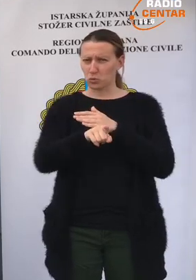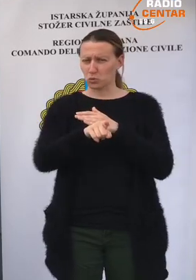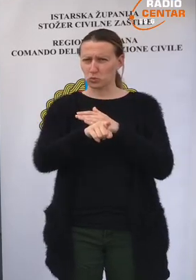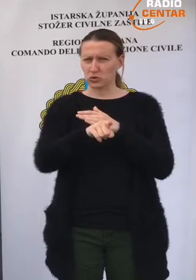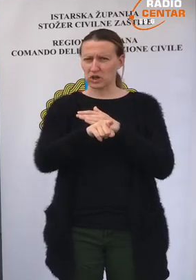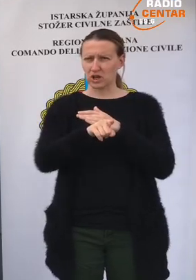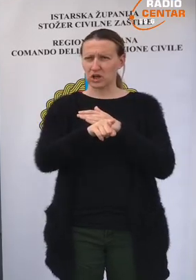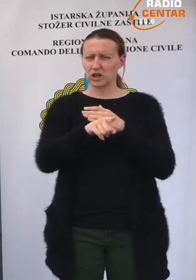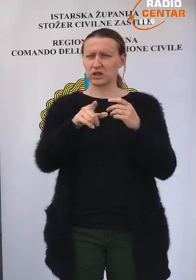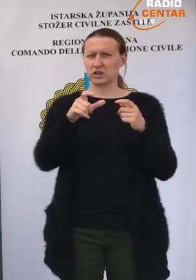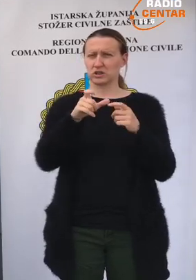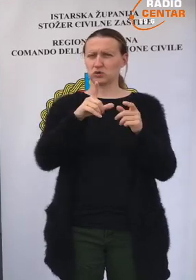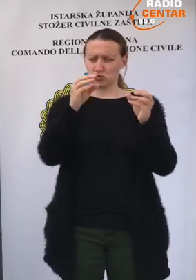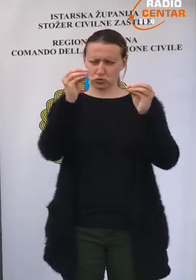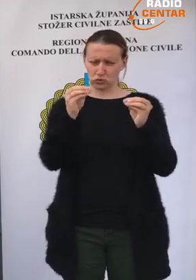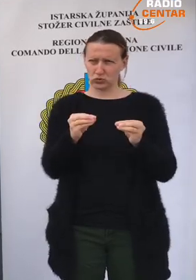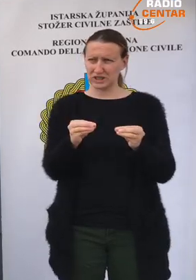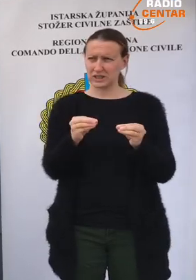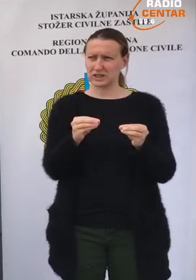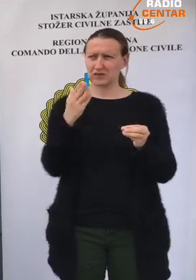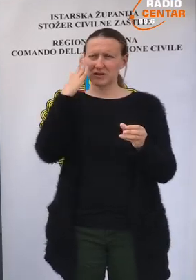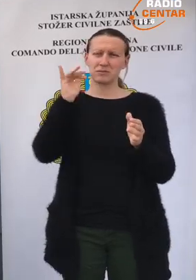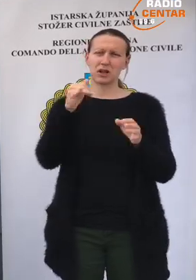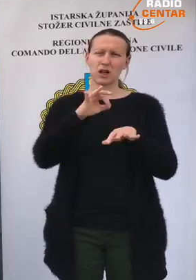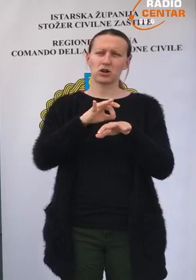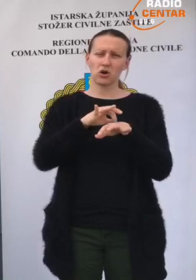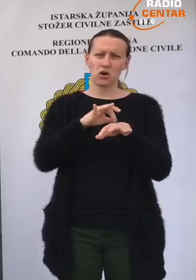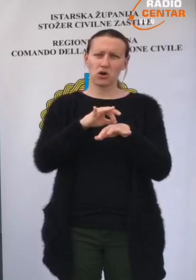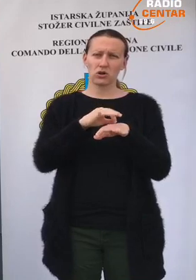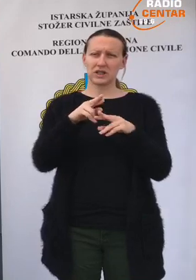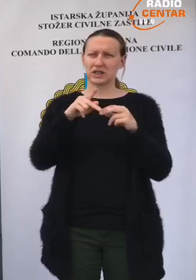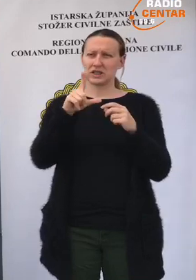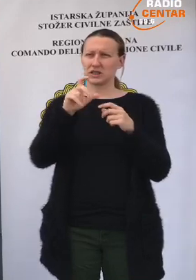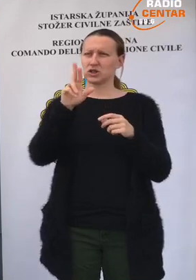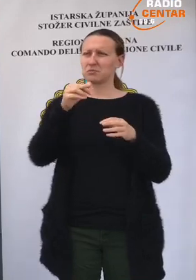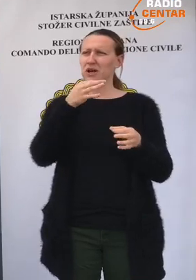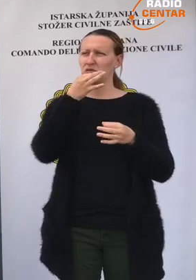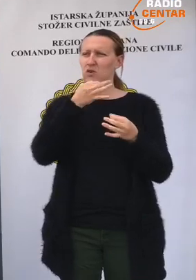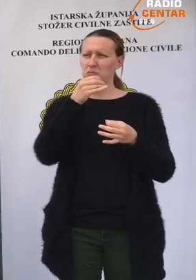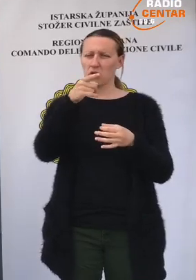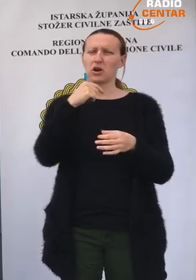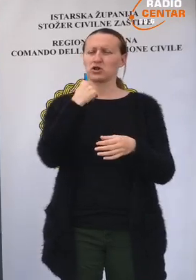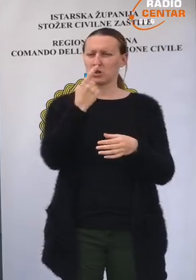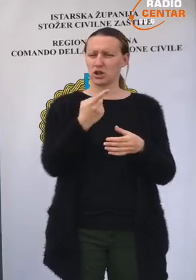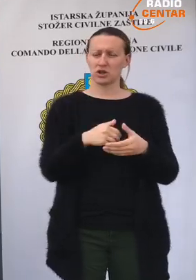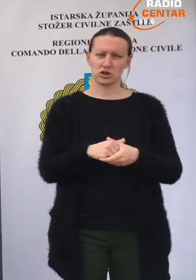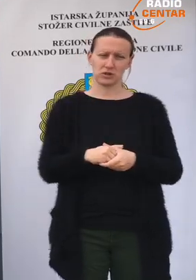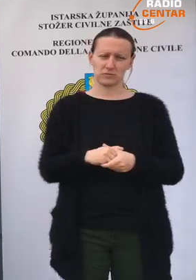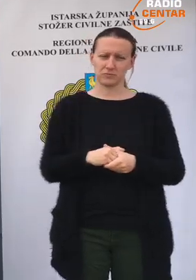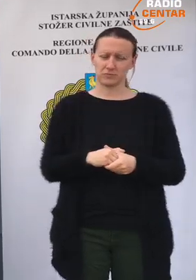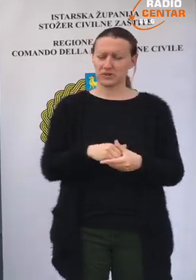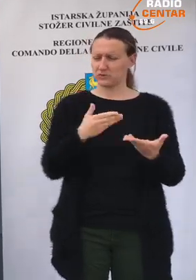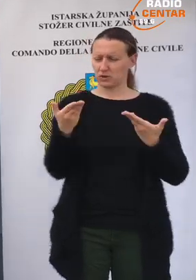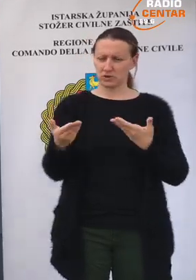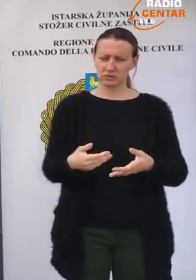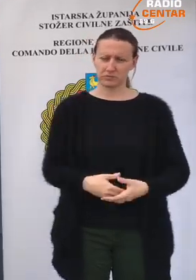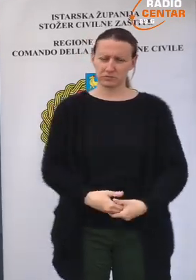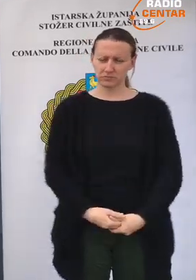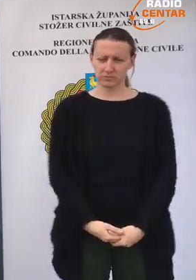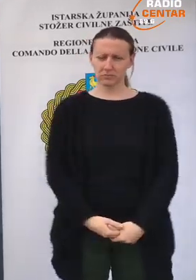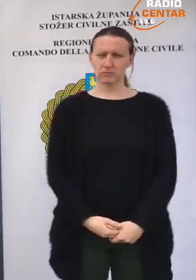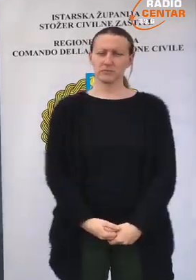službi sustava, ne znam da li doktorica Hrstić ima informaciju, evo ona će vam nadodati. Izvolite.